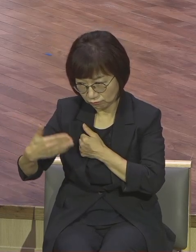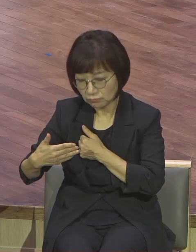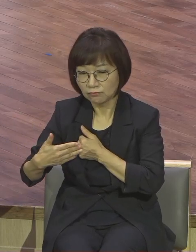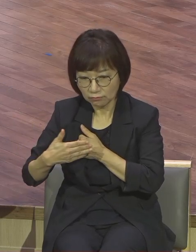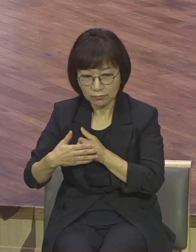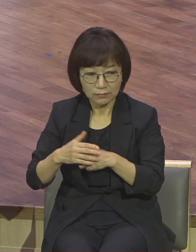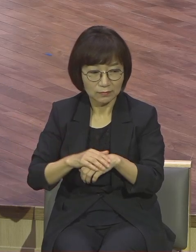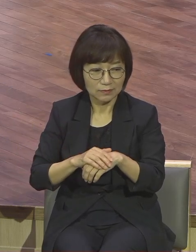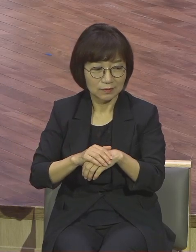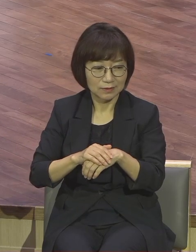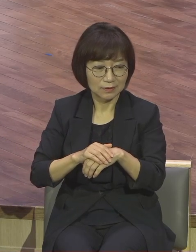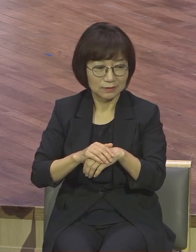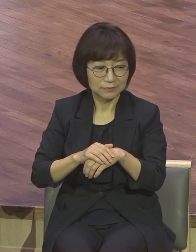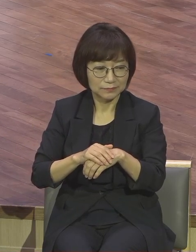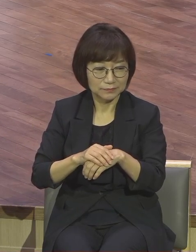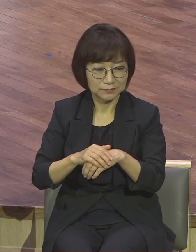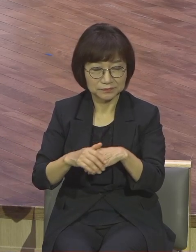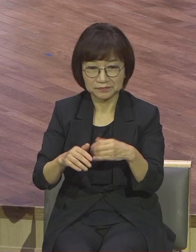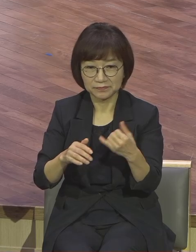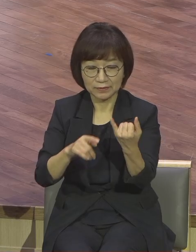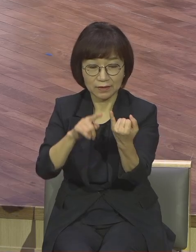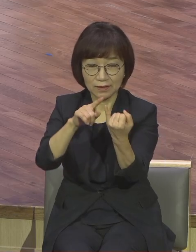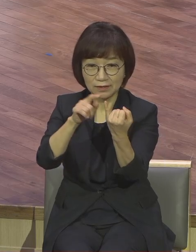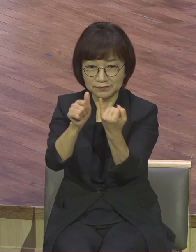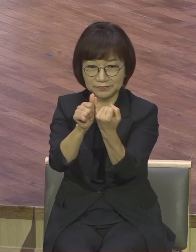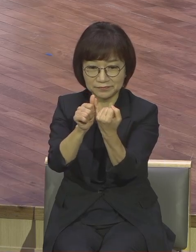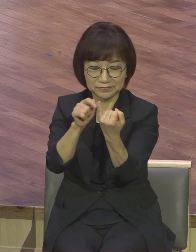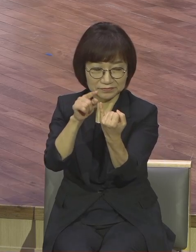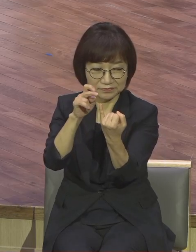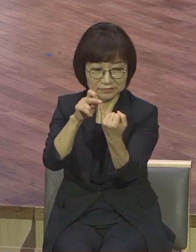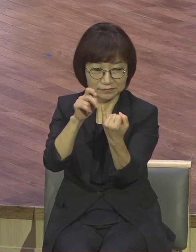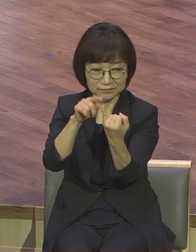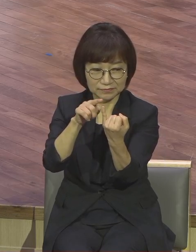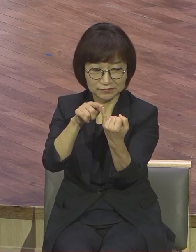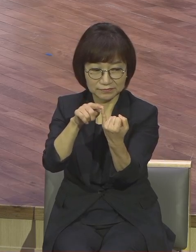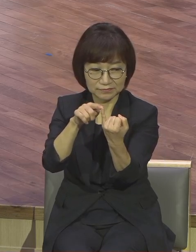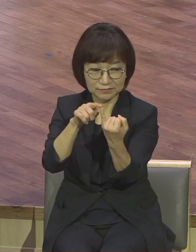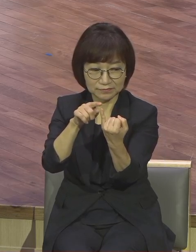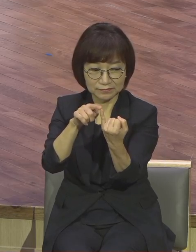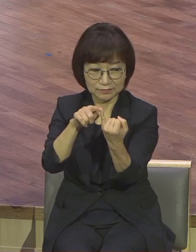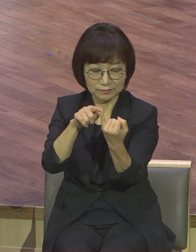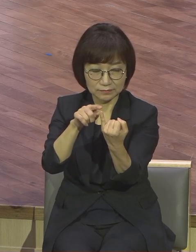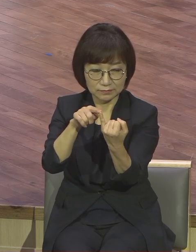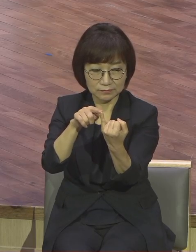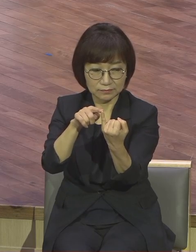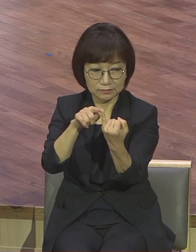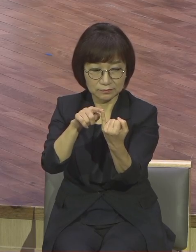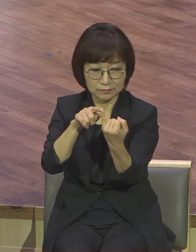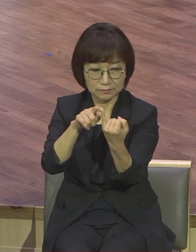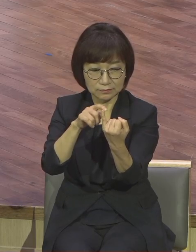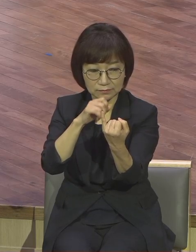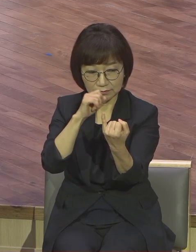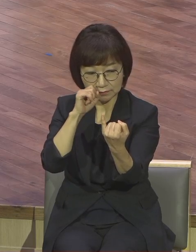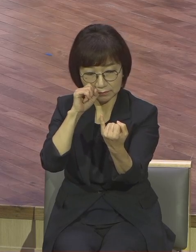귀신들린 여자가 말해 선생님들 귀한 것을 오늘 제가 드리겠습니다 막